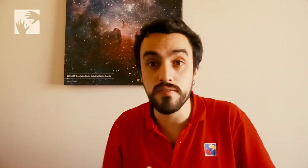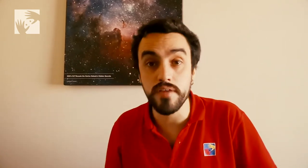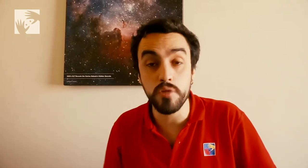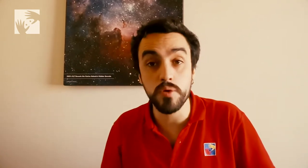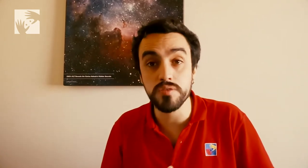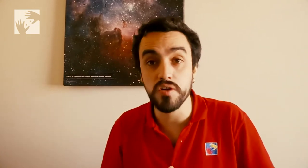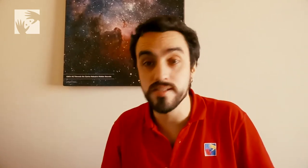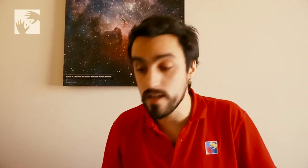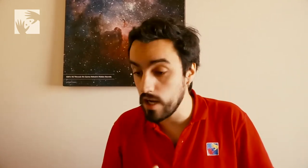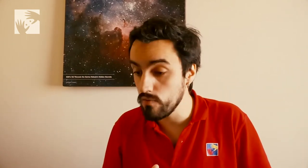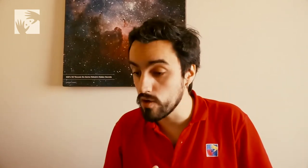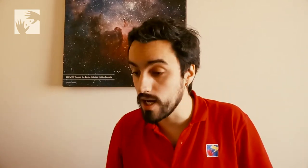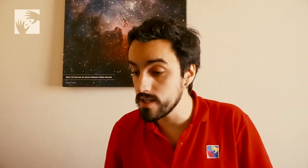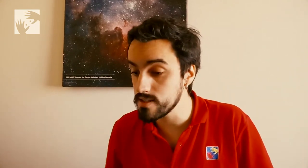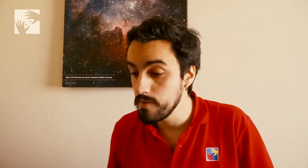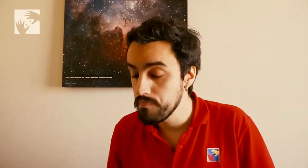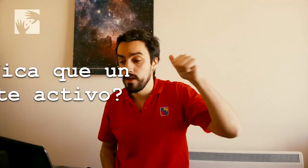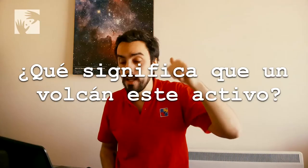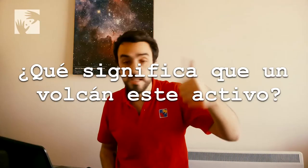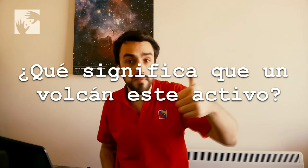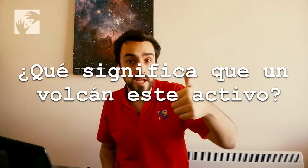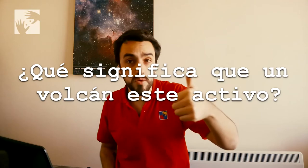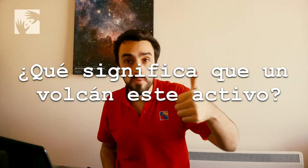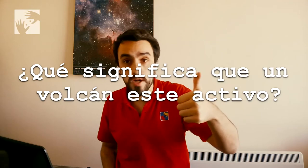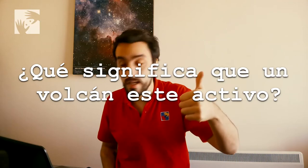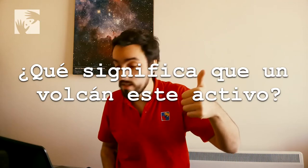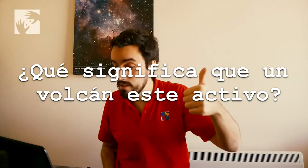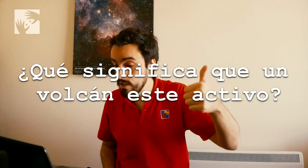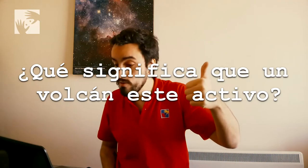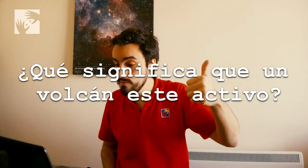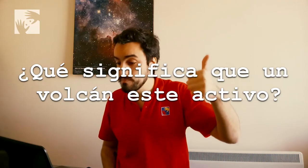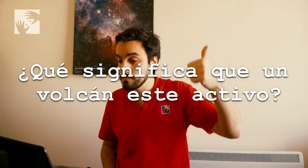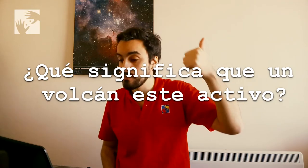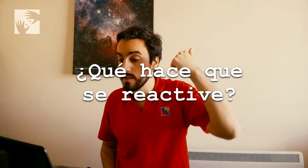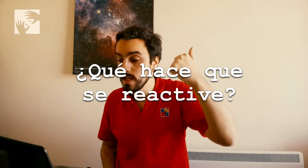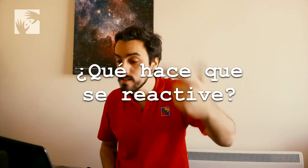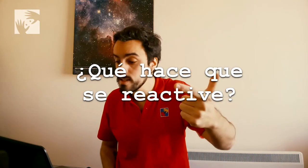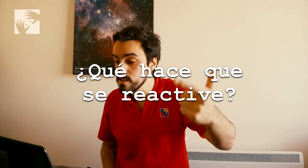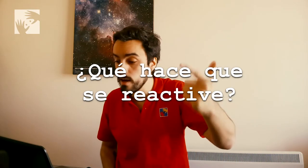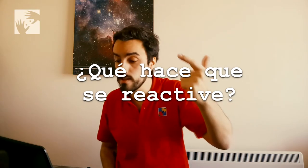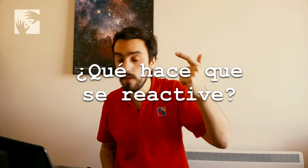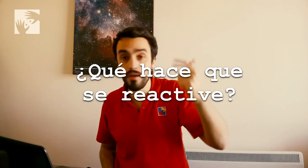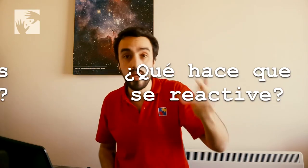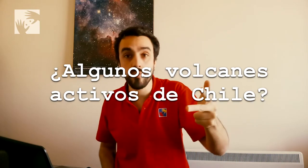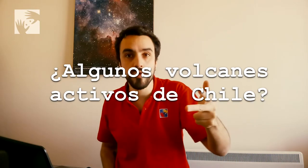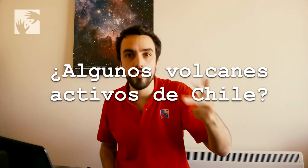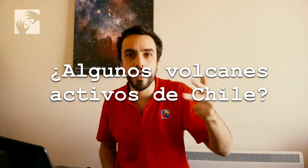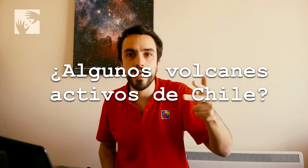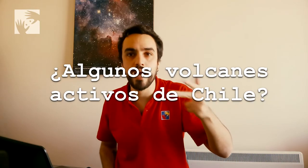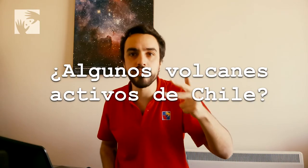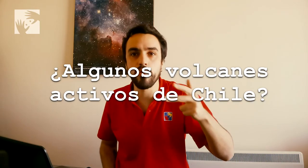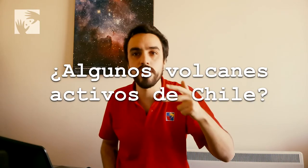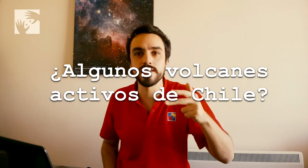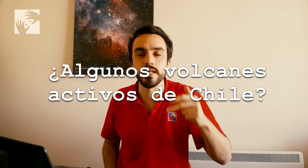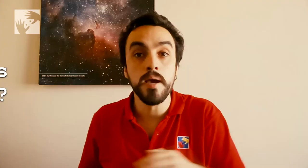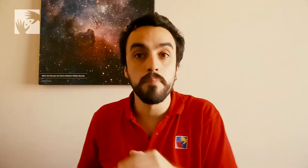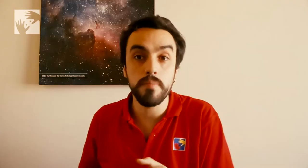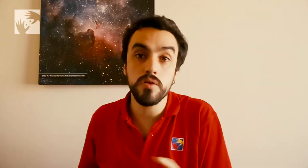Bebé nos preguntaron acerca de los volcanes. ¿Qué significa que un volcán esté activo? ¿Qué hace que se reactive? Y algunos volcanes activos de Chile. Primero